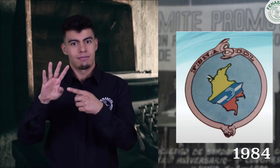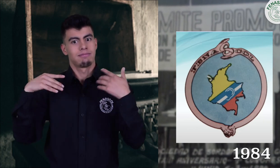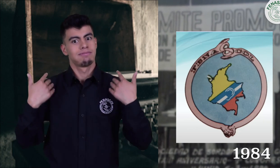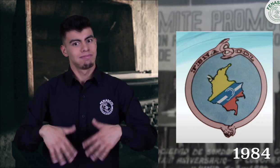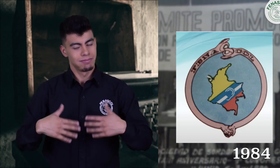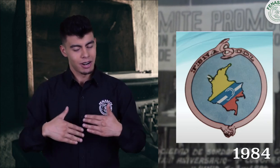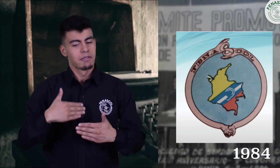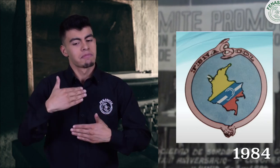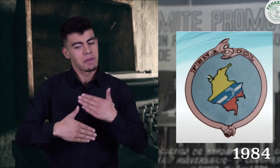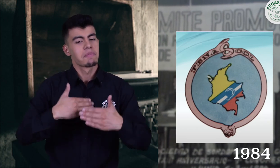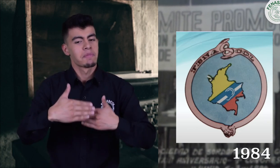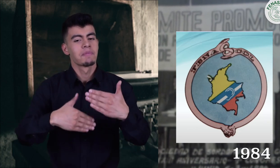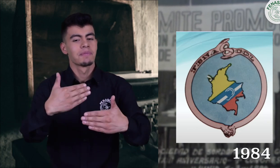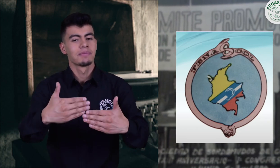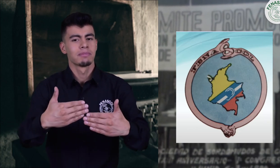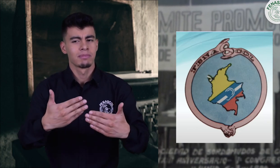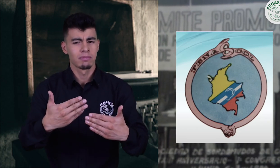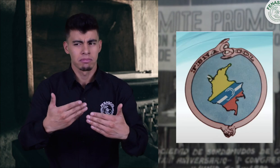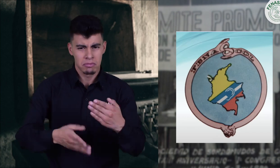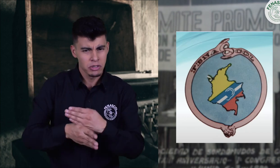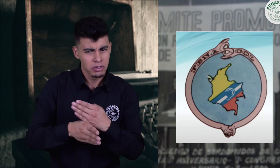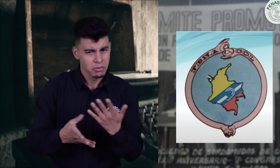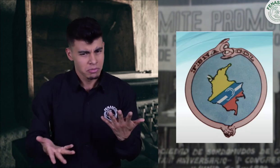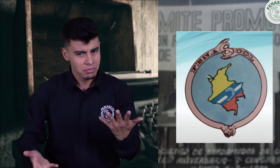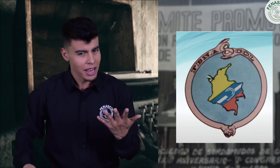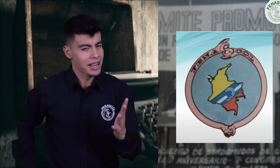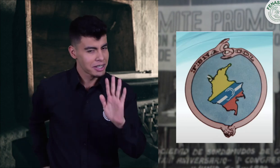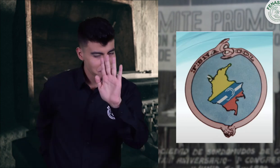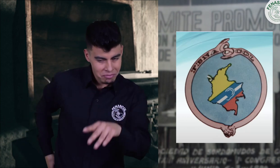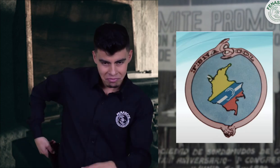¡Uy! ¿Seguimos? ¡Espera!